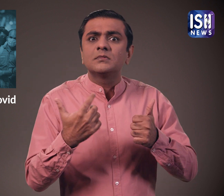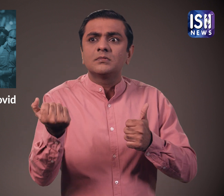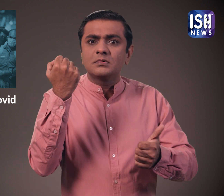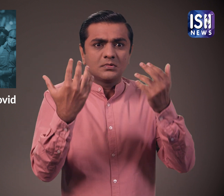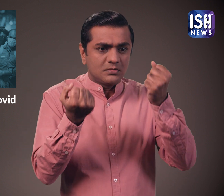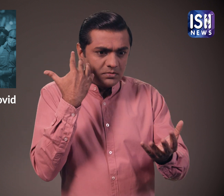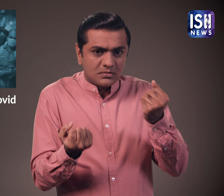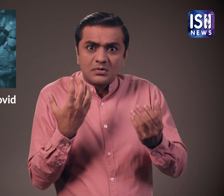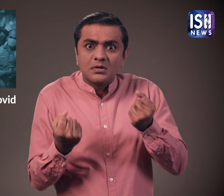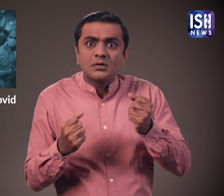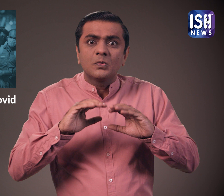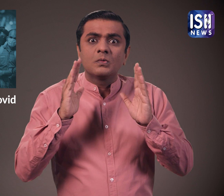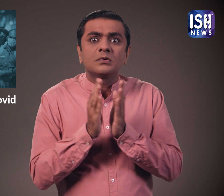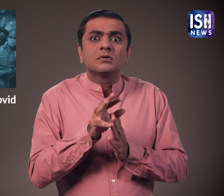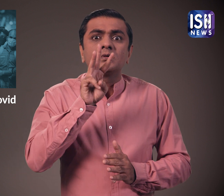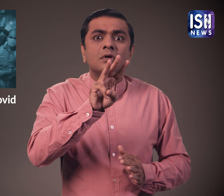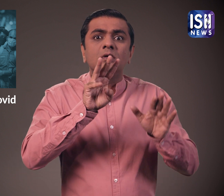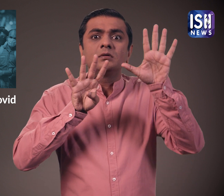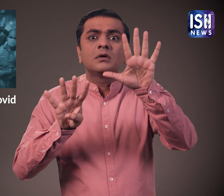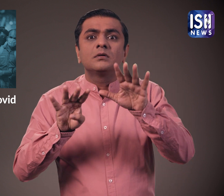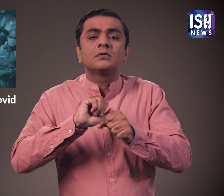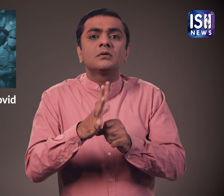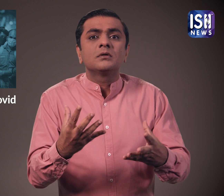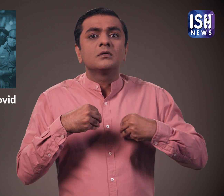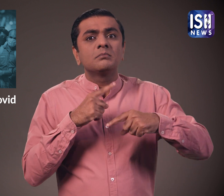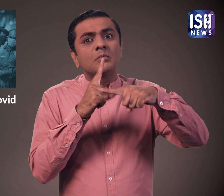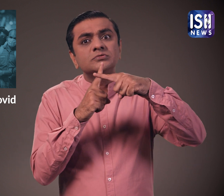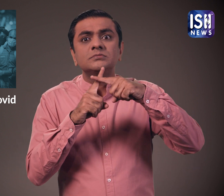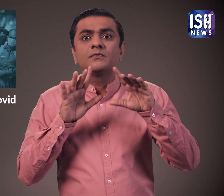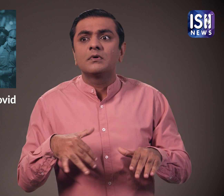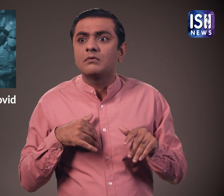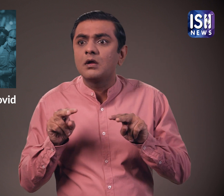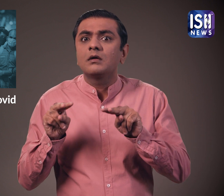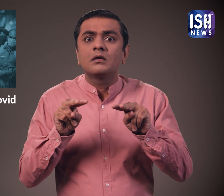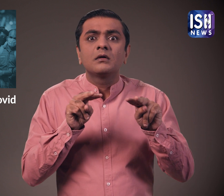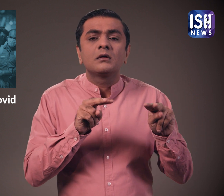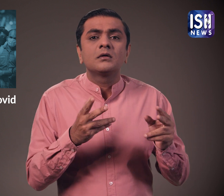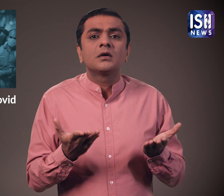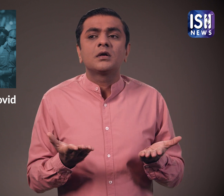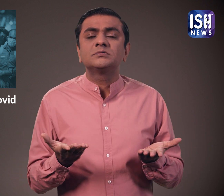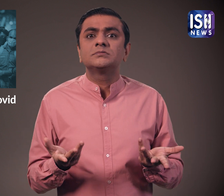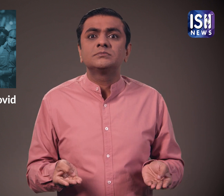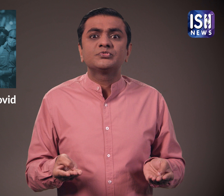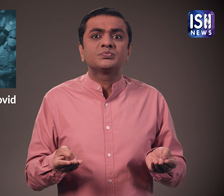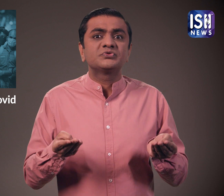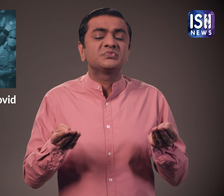49 यात्रियों को कोविट पॉजिटिव पाया गया चौका देने वाला अब मामले बढ़ रहे है